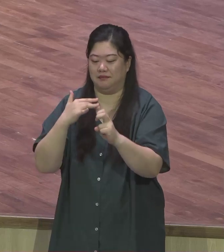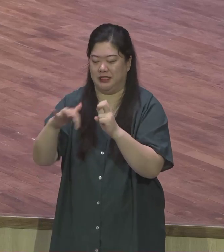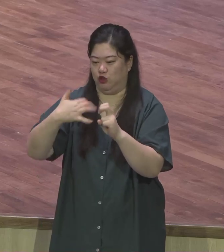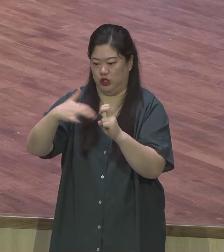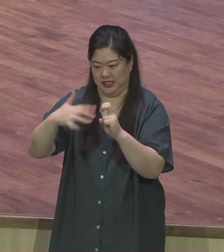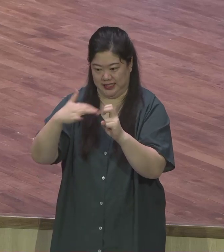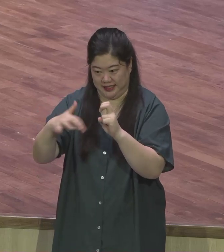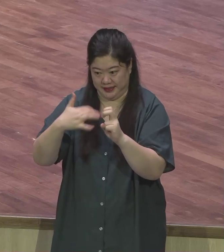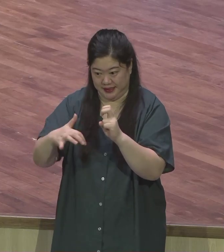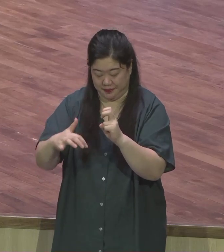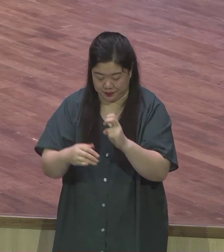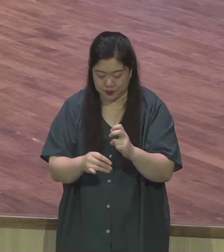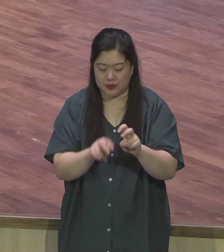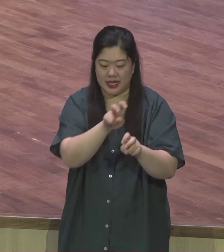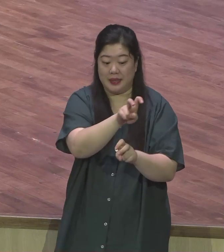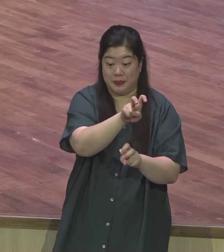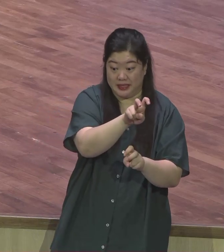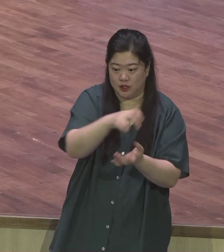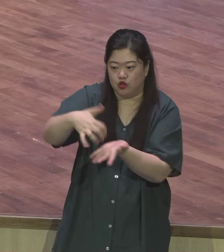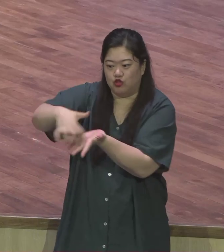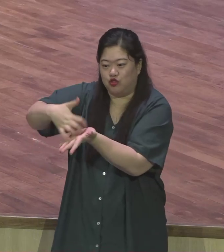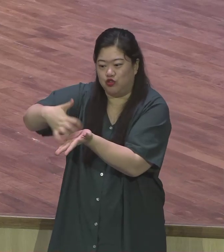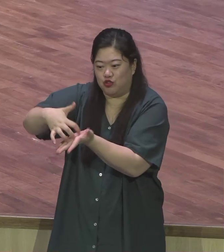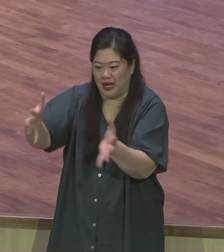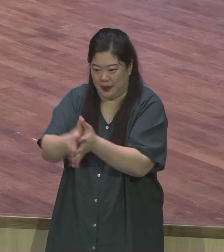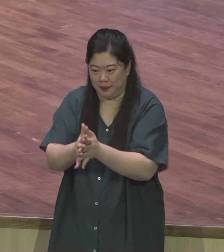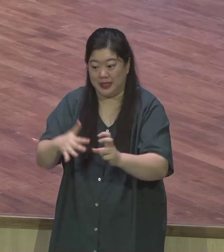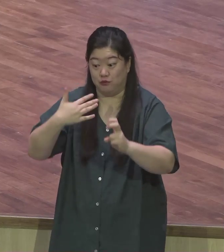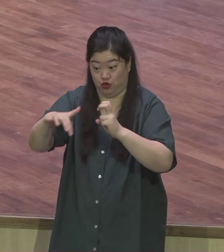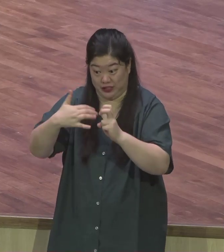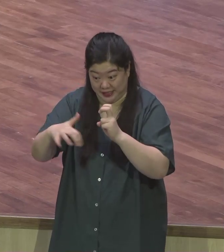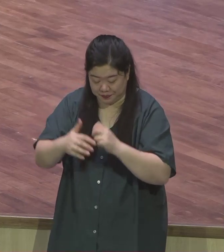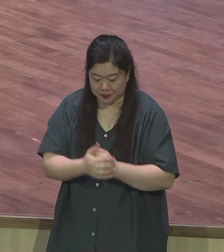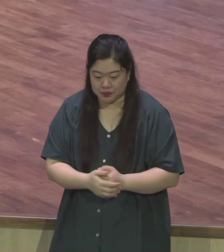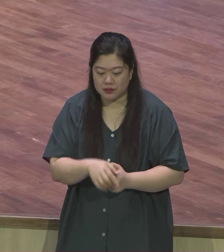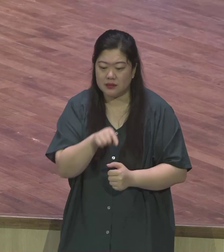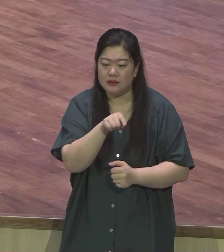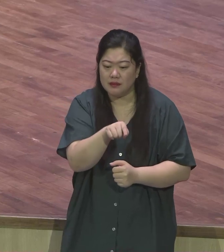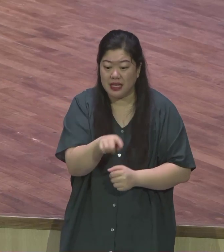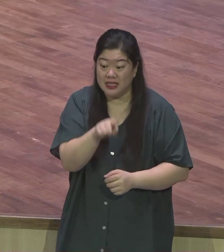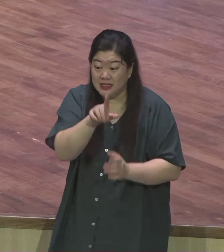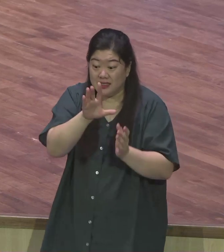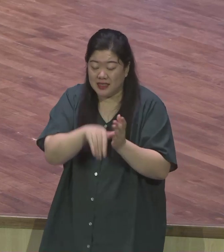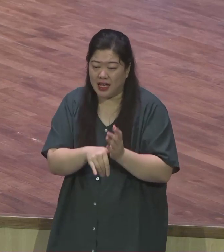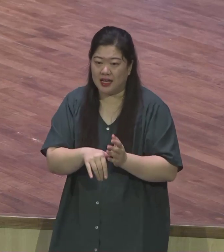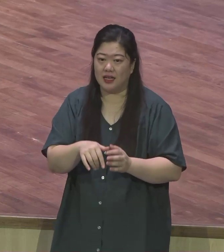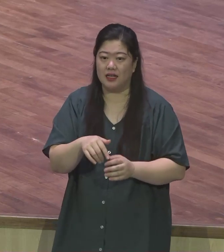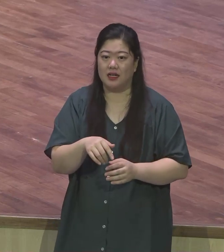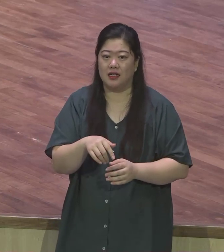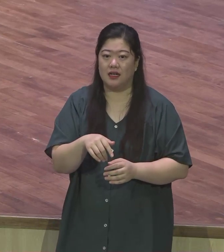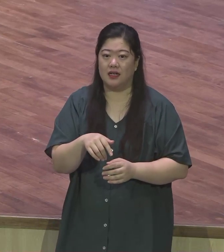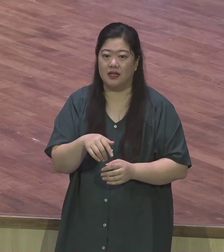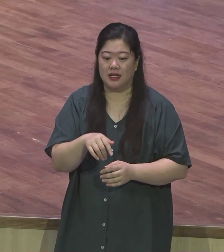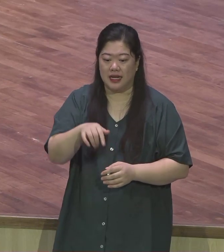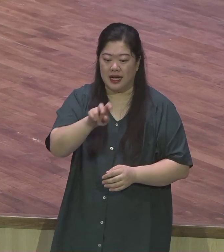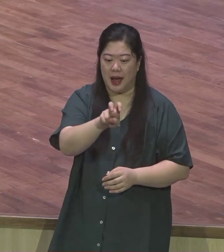그때 하나님께서 고기를 코에서 냄새가 나도록 내가 수십일 동안 고기를 그럼 먹이겠다 라고 얘기할 때